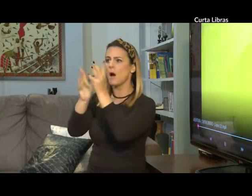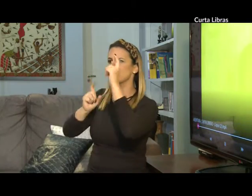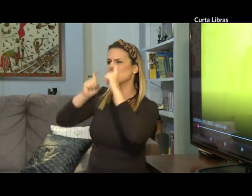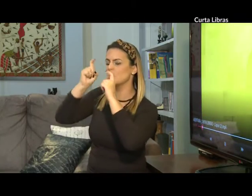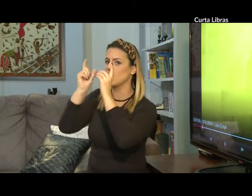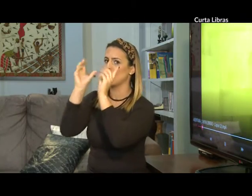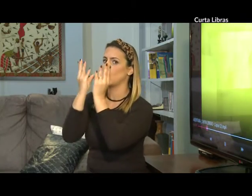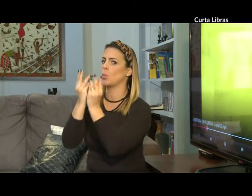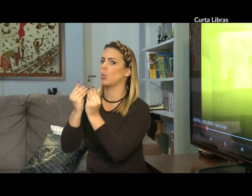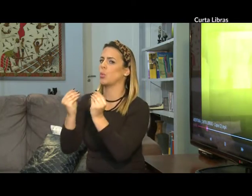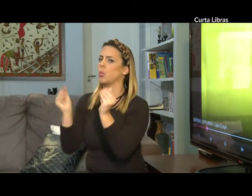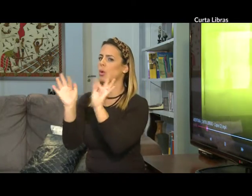Olá,